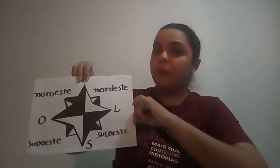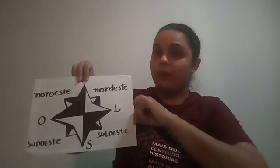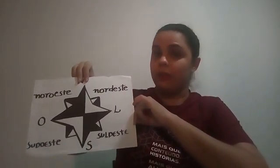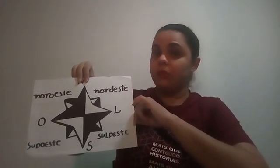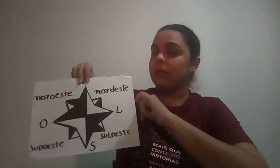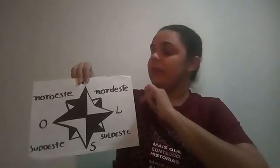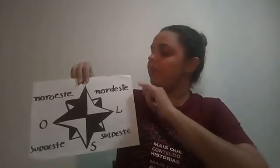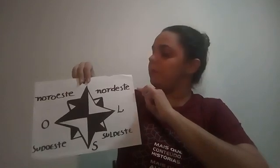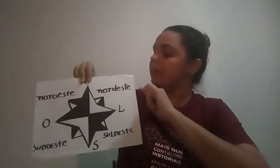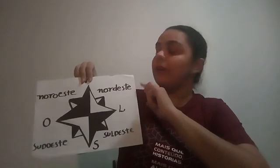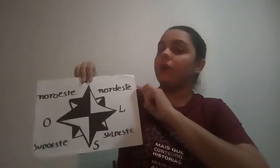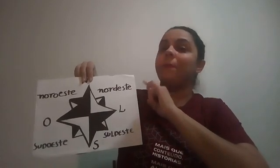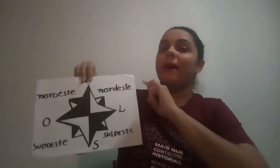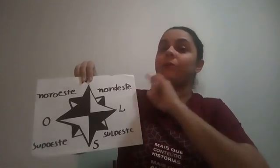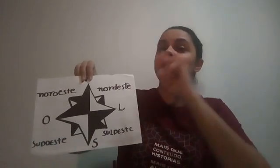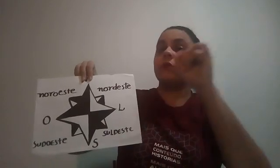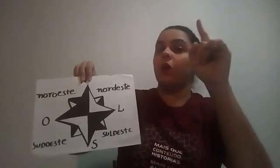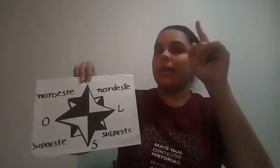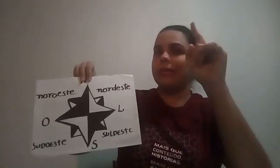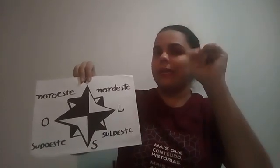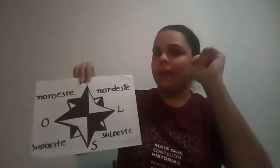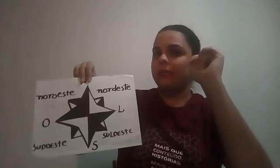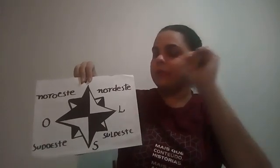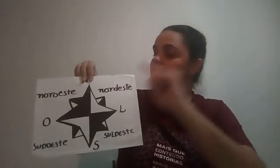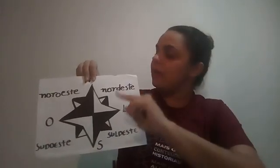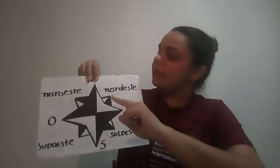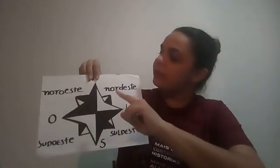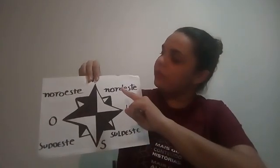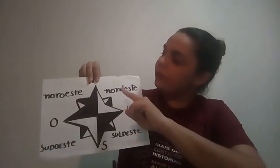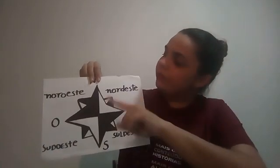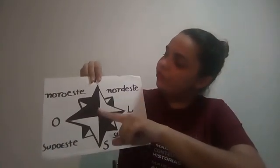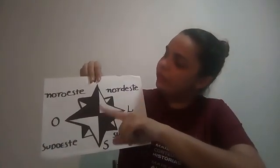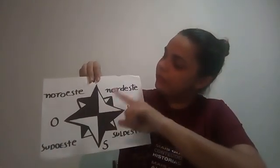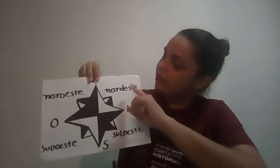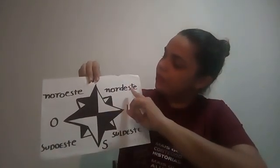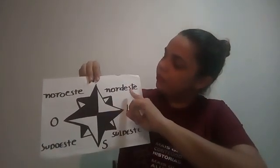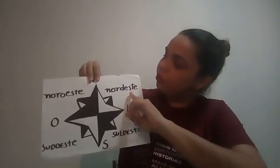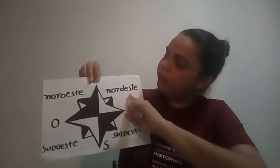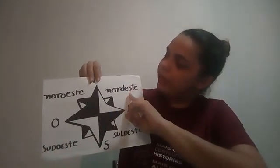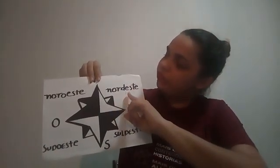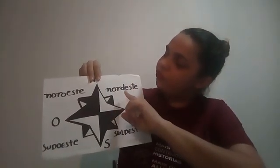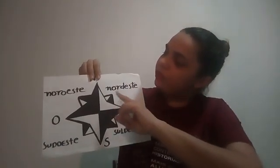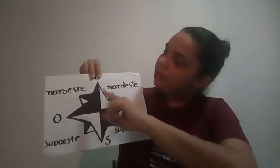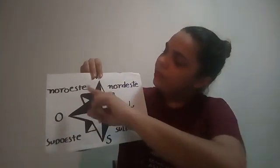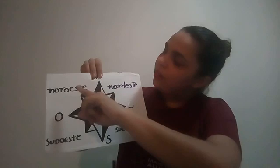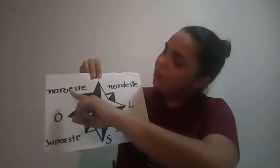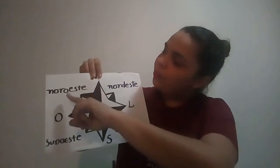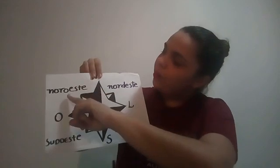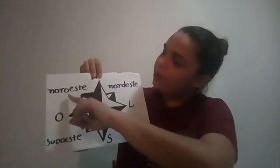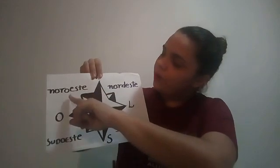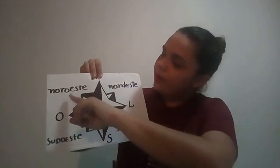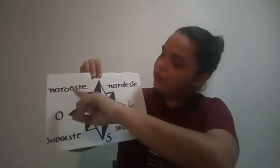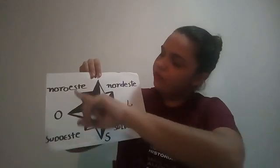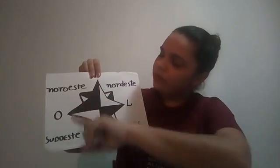primeiros, e vamos agora para os colaterais, que são estes. Nordeste, Noroeste,